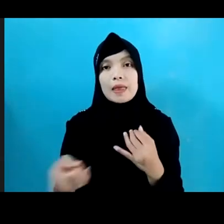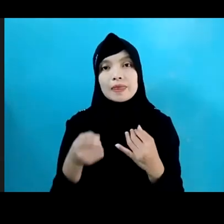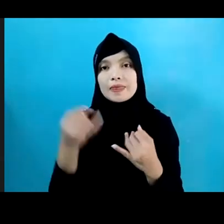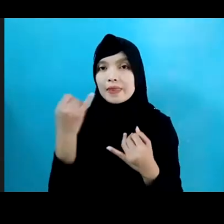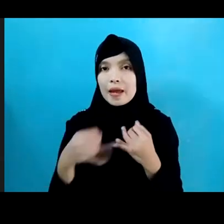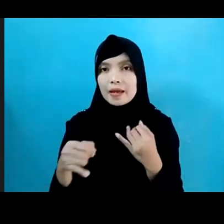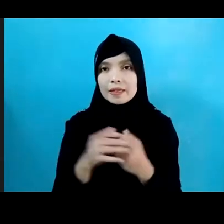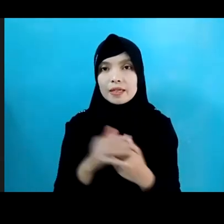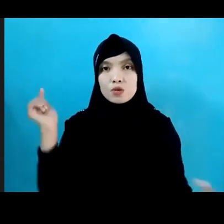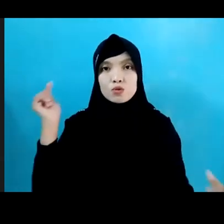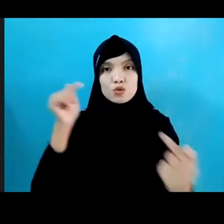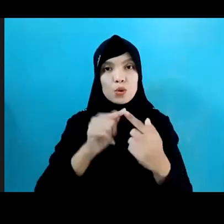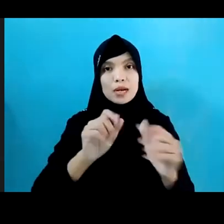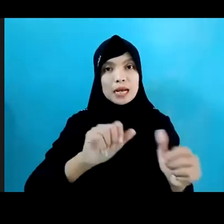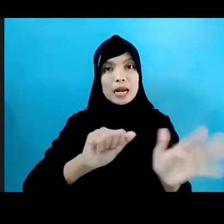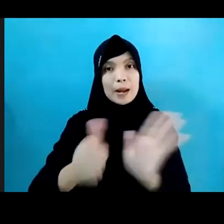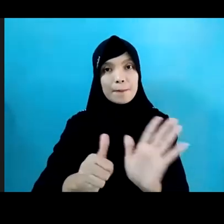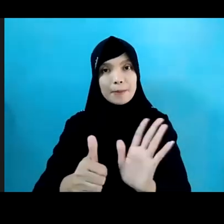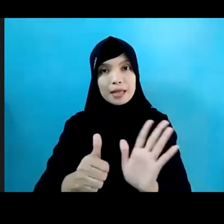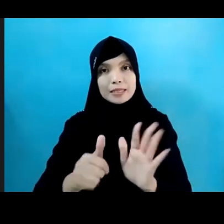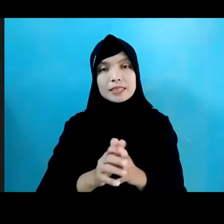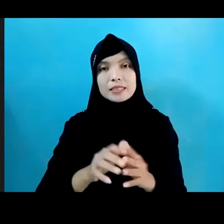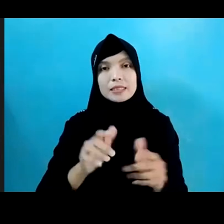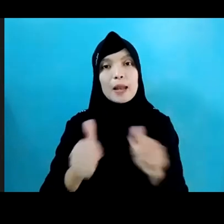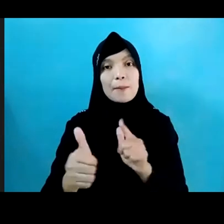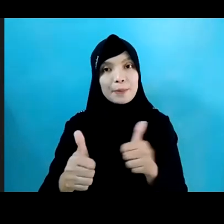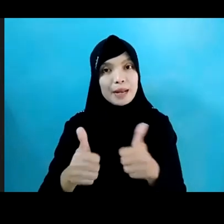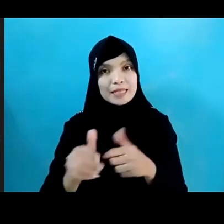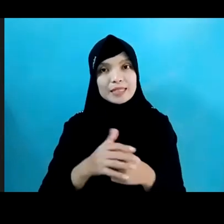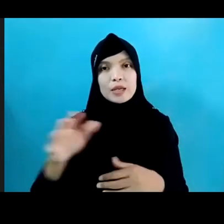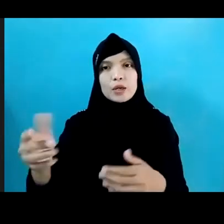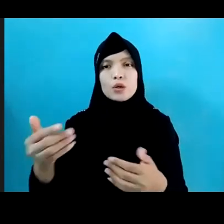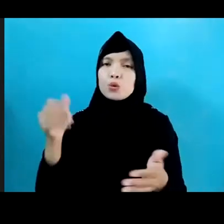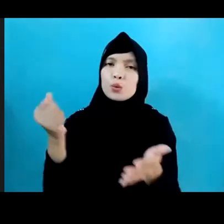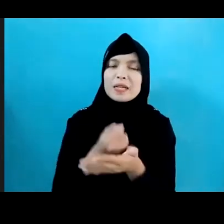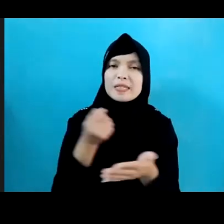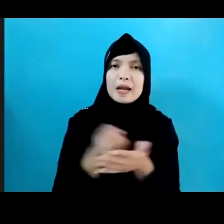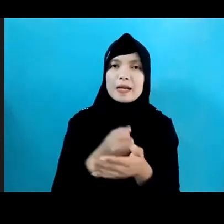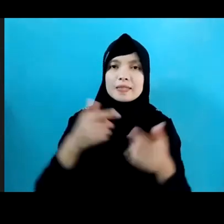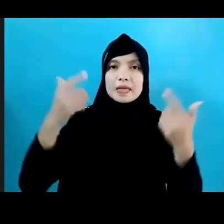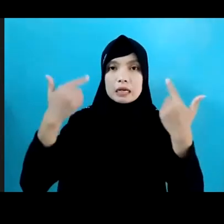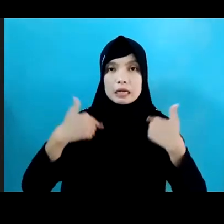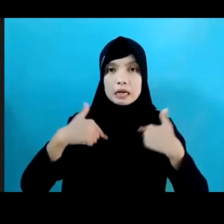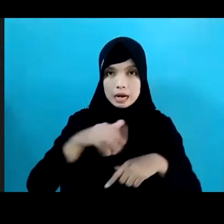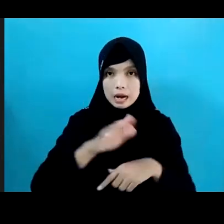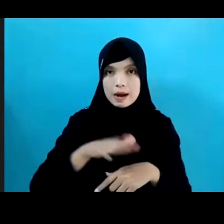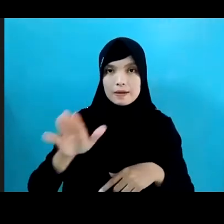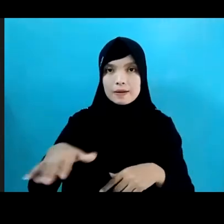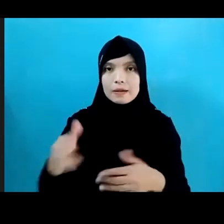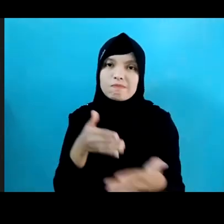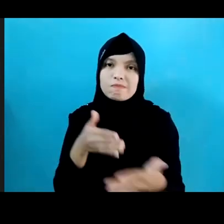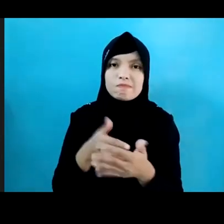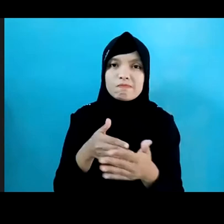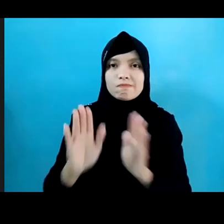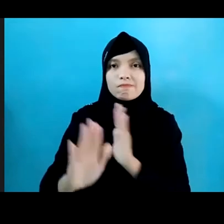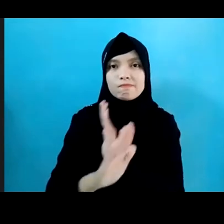Tujuan Ke-16 Tentang Menghentikan Segala Bentuk Kekerasan Terhadap Anak Kelompok Ini Mendapatkan Temuan Bahwa